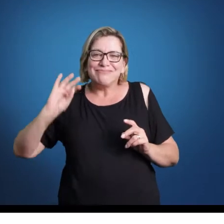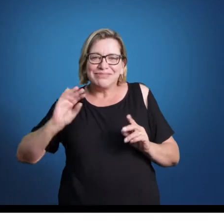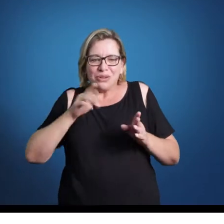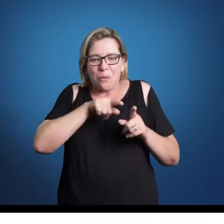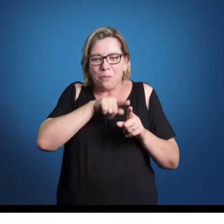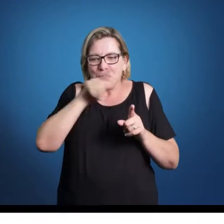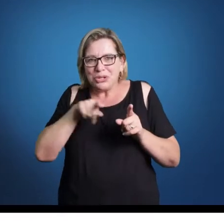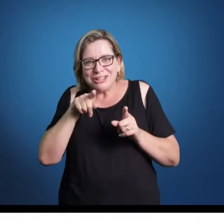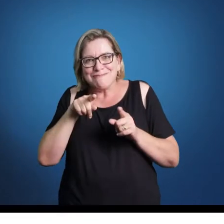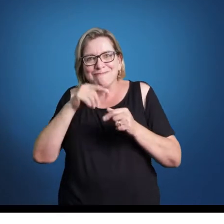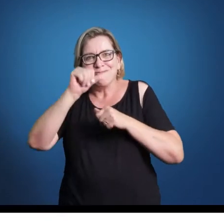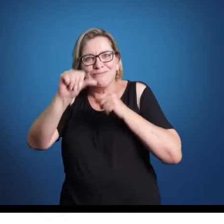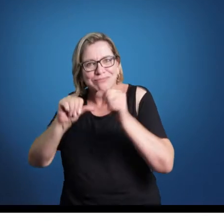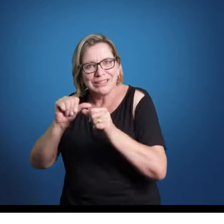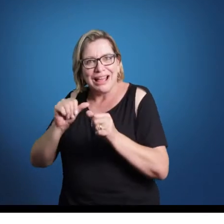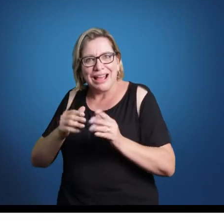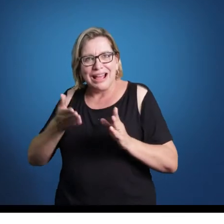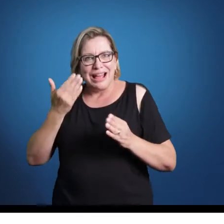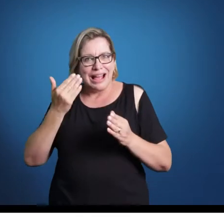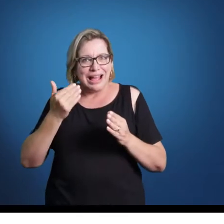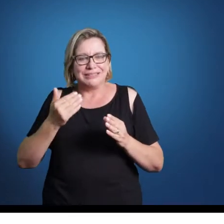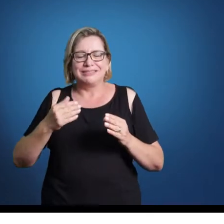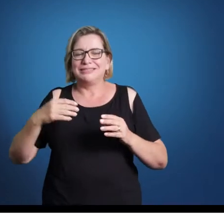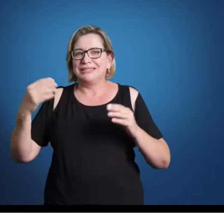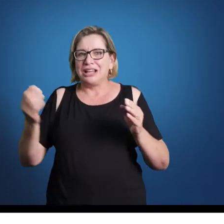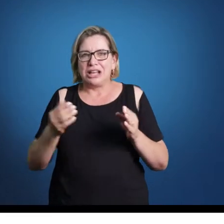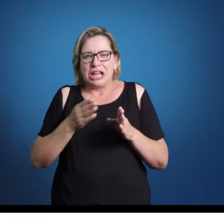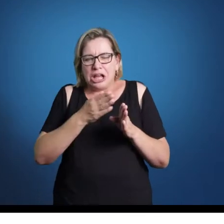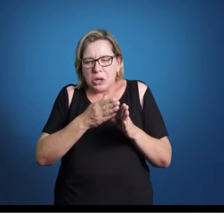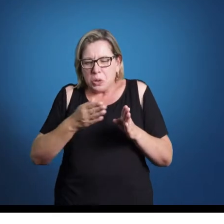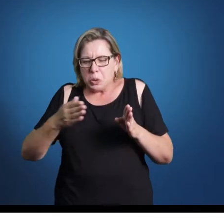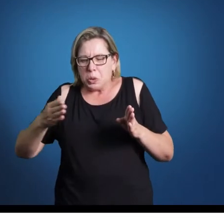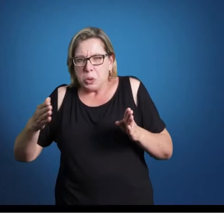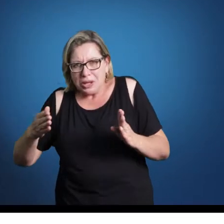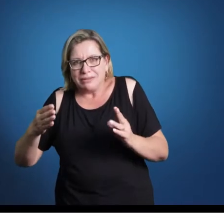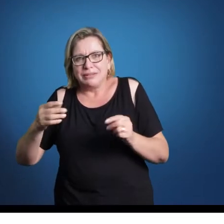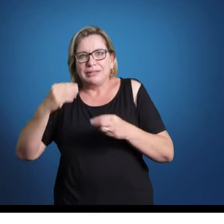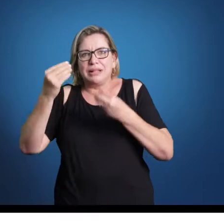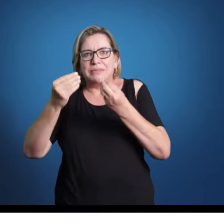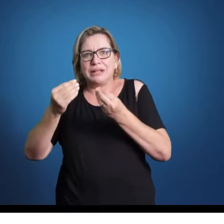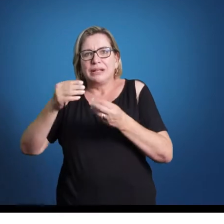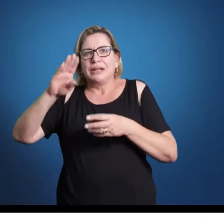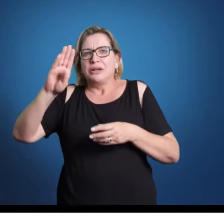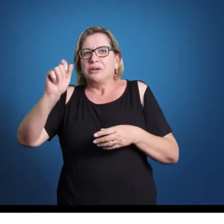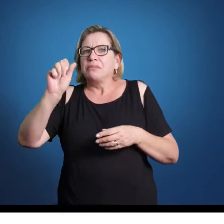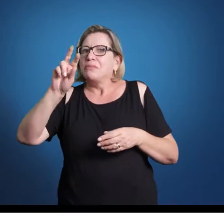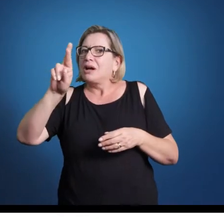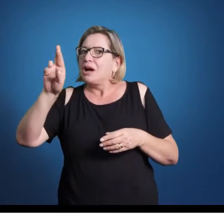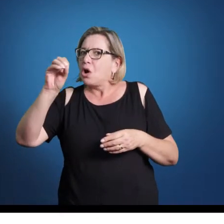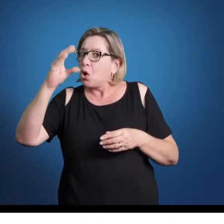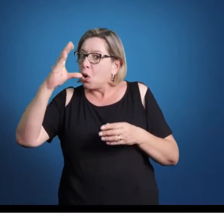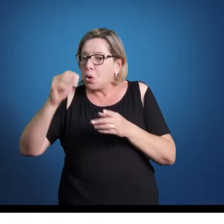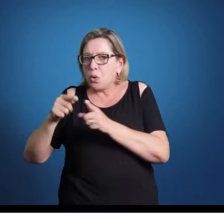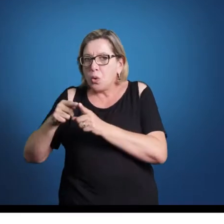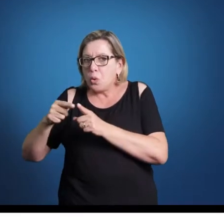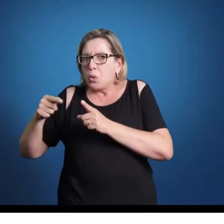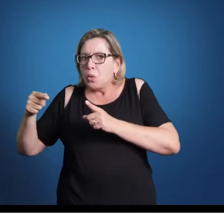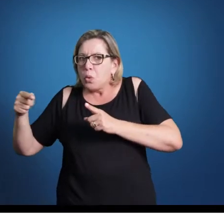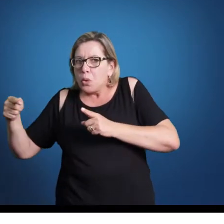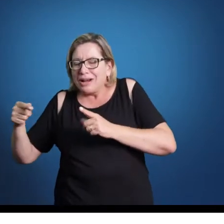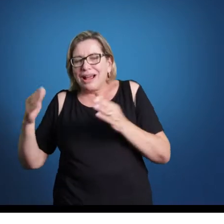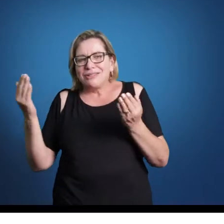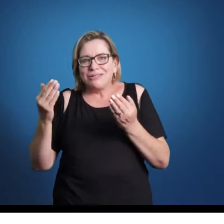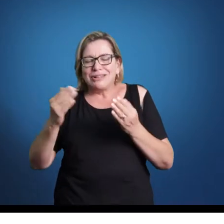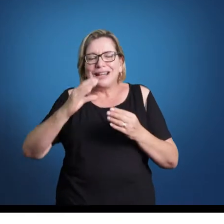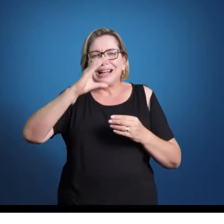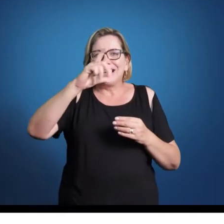O período medieval era menor, o renascentismo também, o barroco ainda assim é grande, e o classicismo já começa a ser pequeno, ele tem